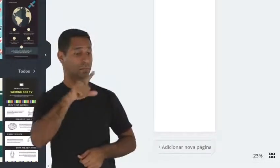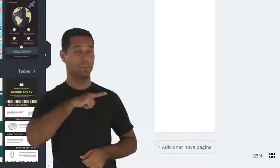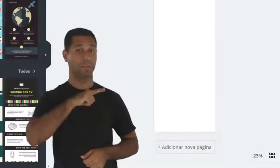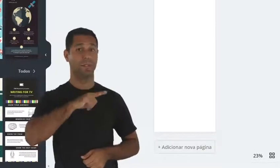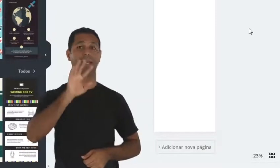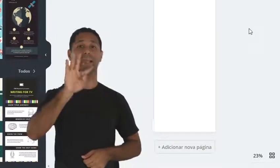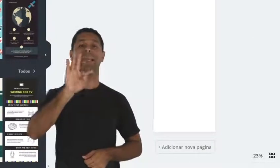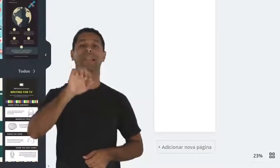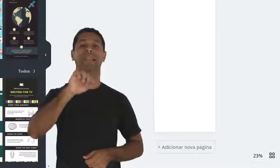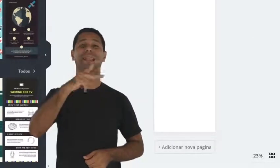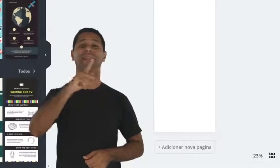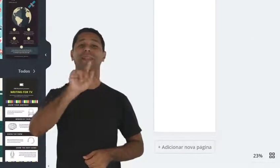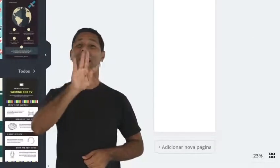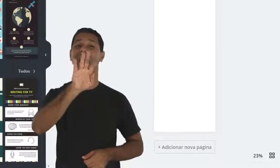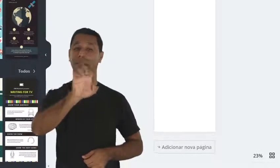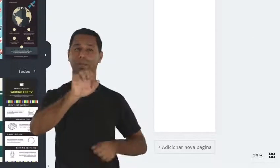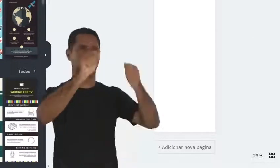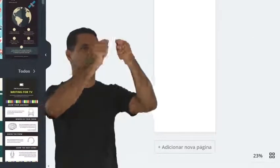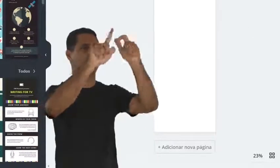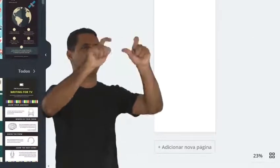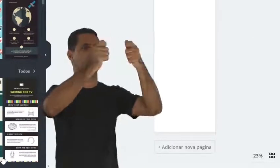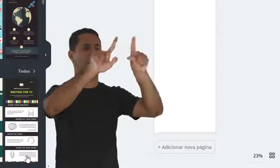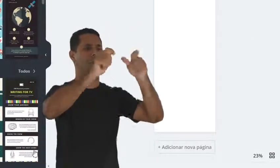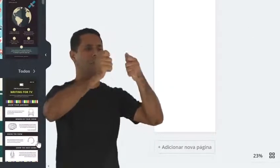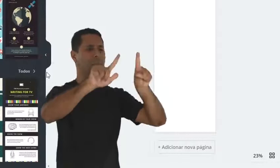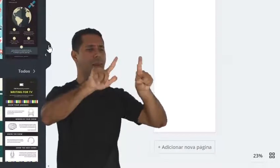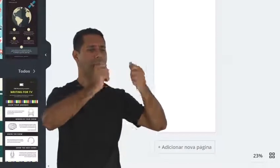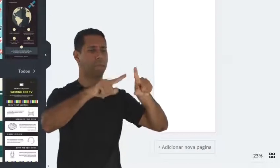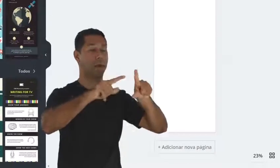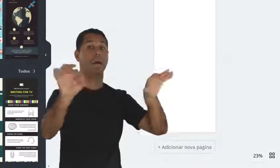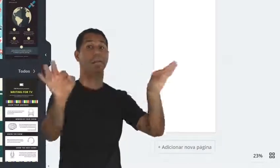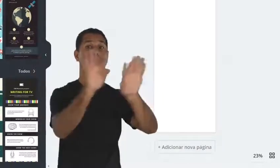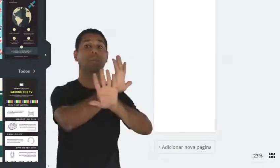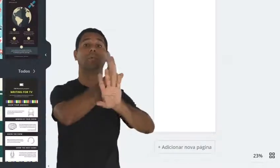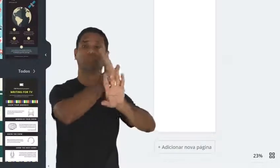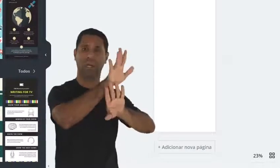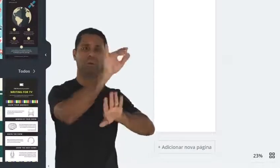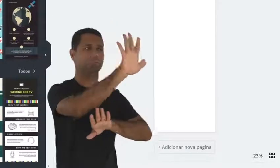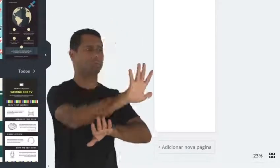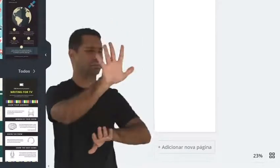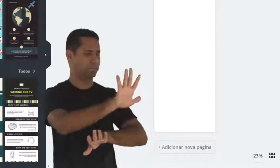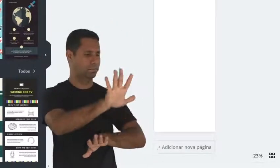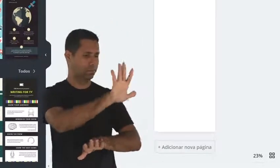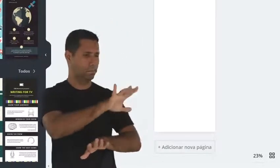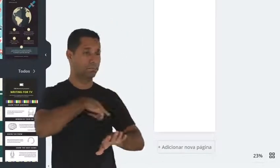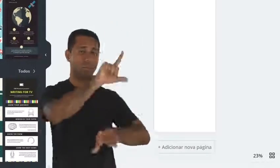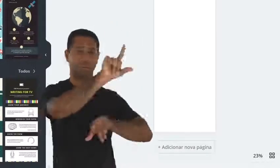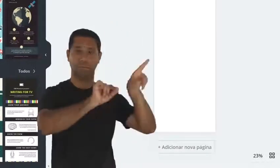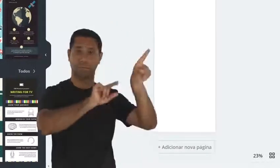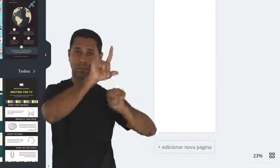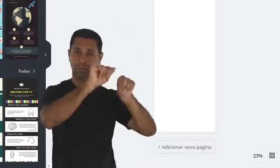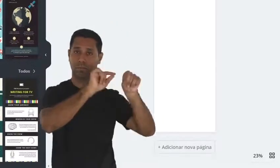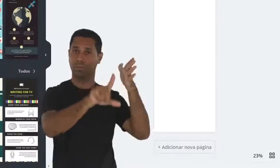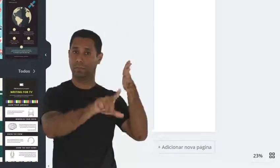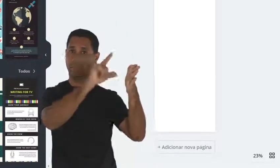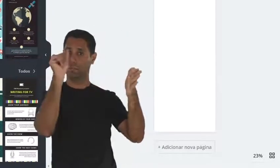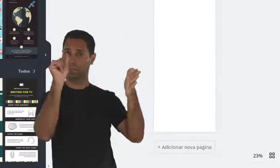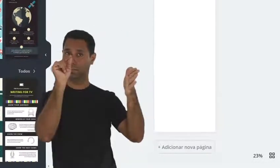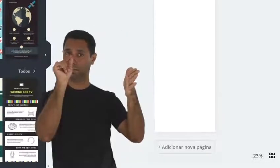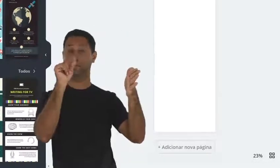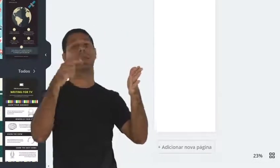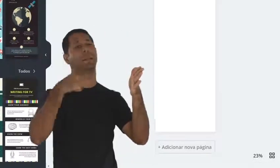opção, a gente tem templates. Templates são formatos prontos de infográfico, que foi o que eu